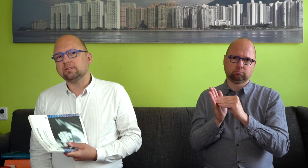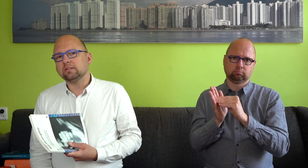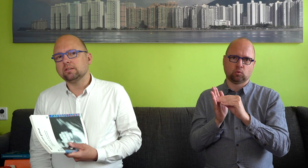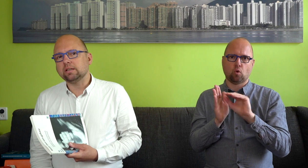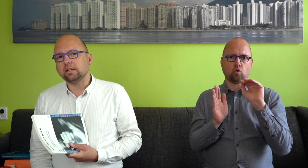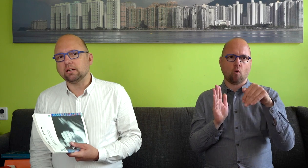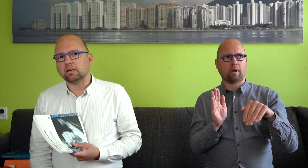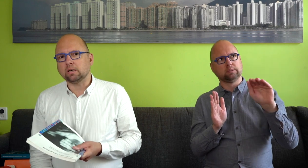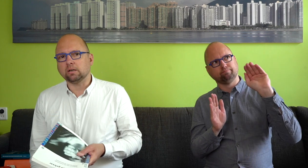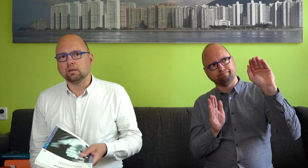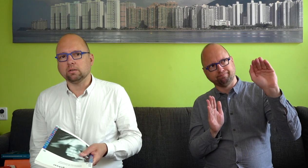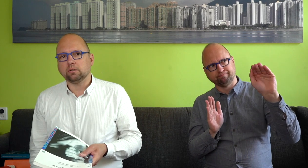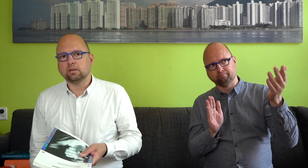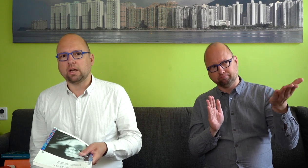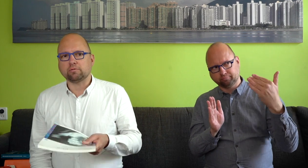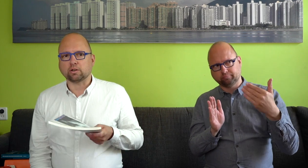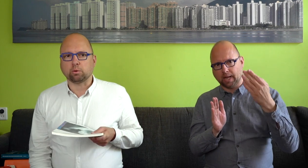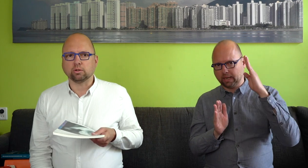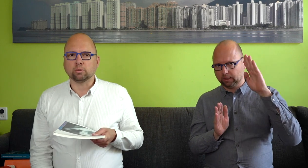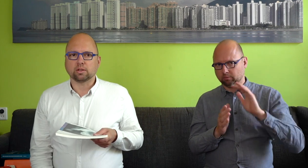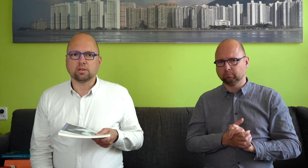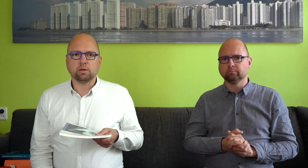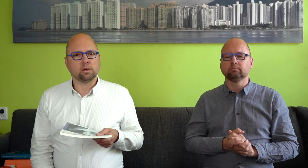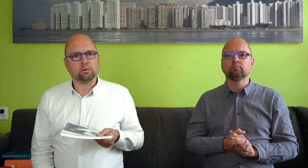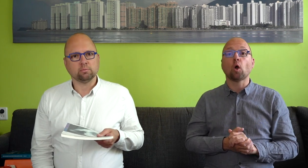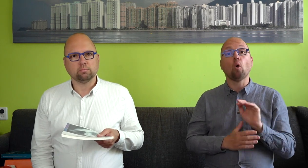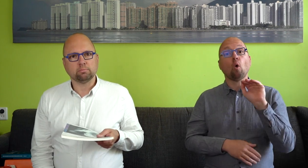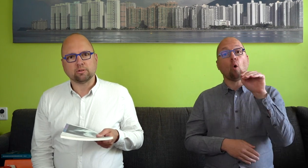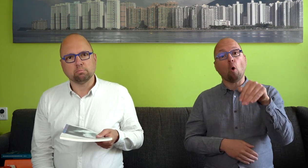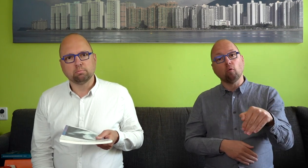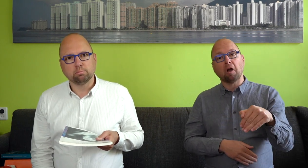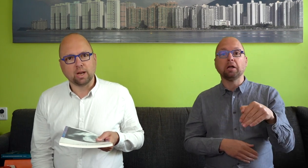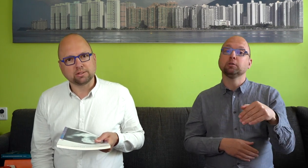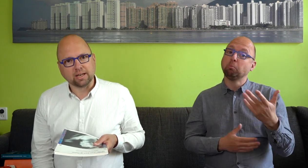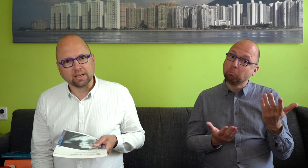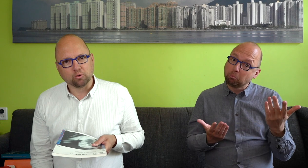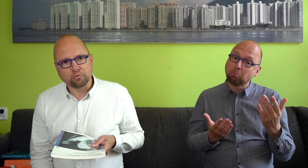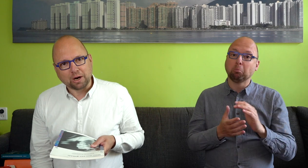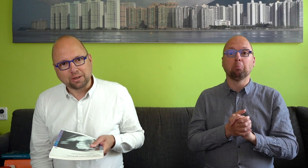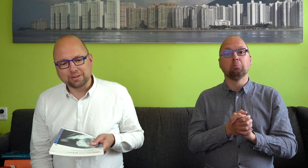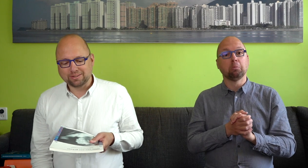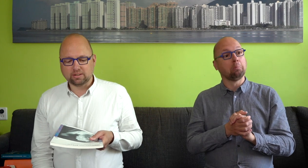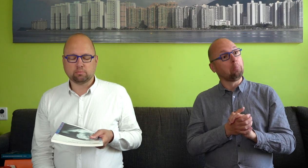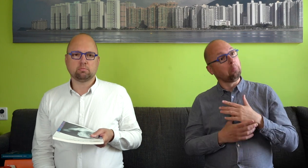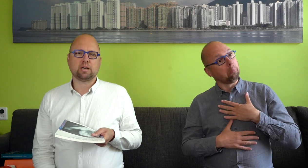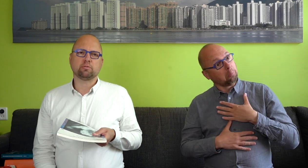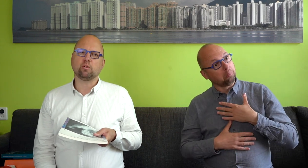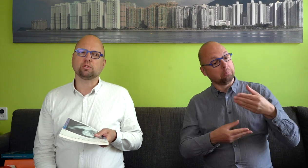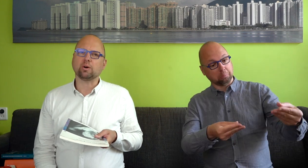die heeft dat rapport natuurlijk met belangstelling ontvangen, maar vervolgens toch